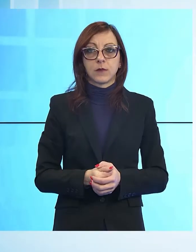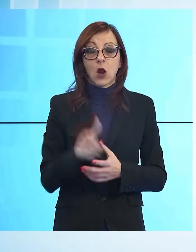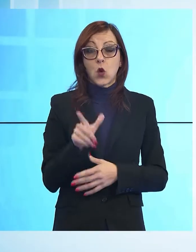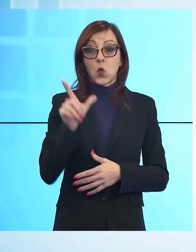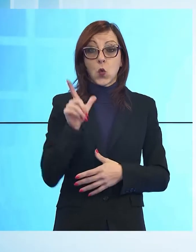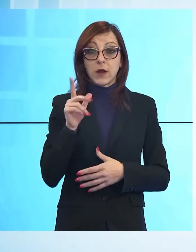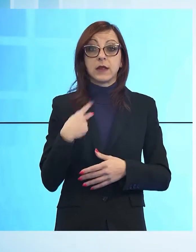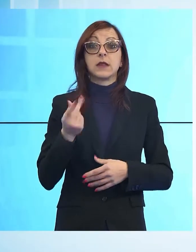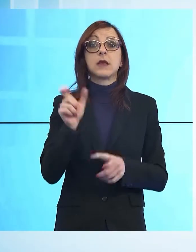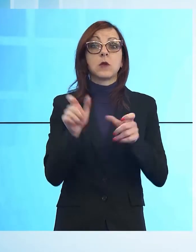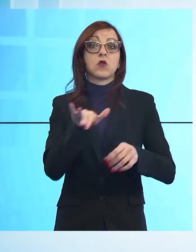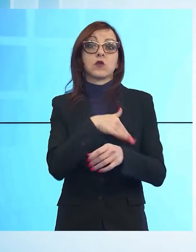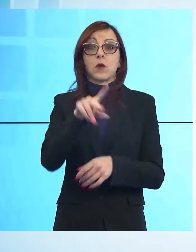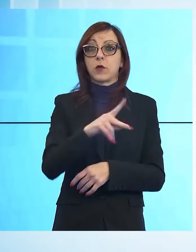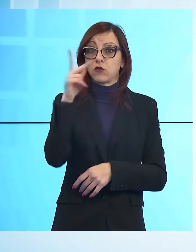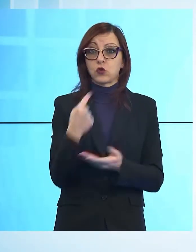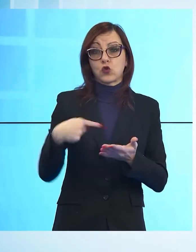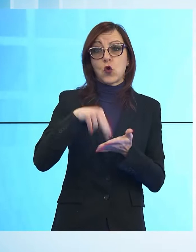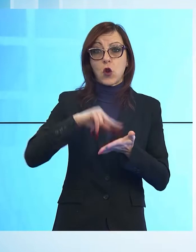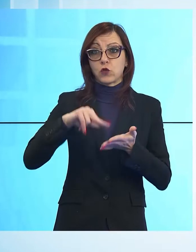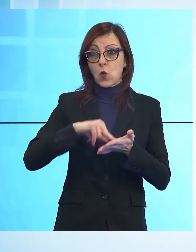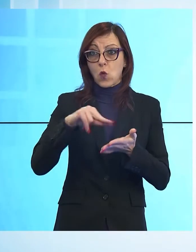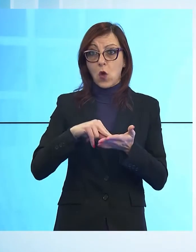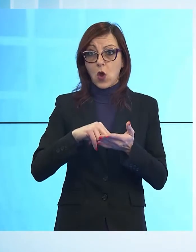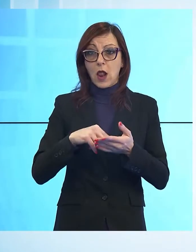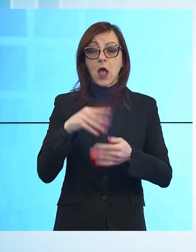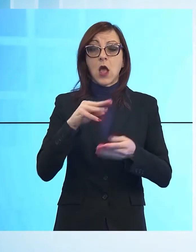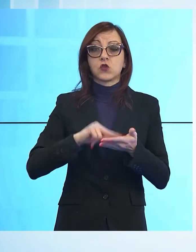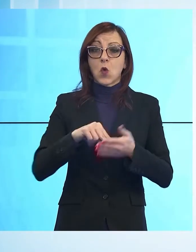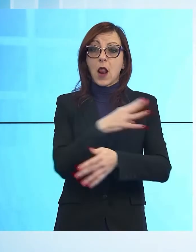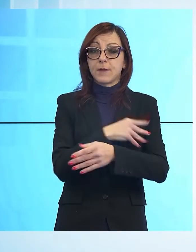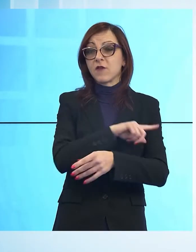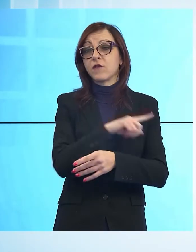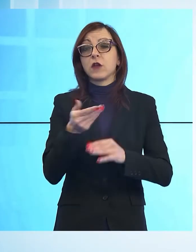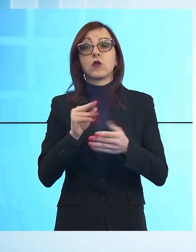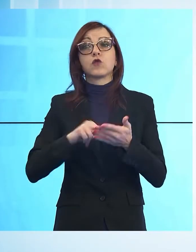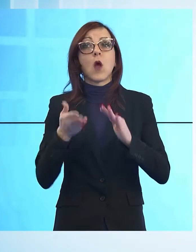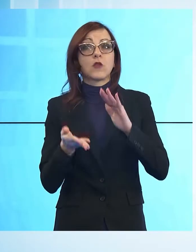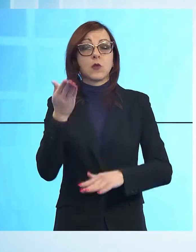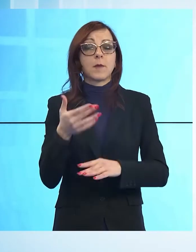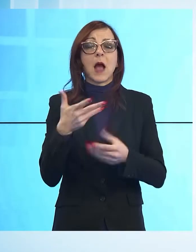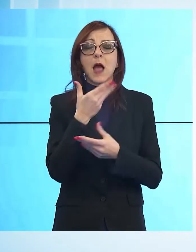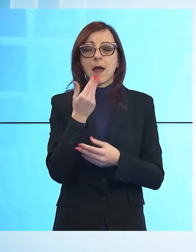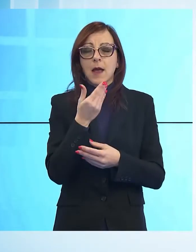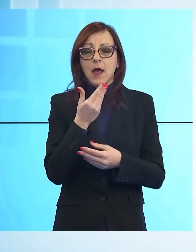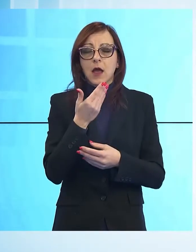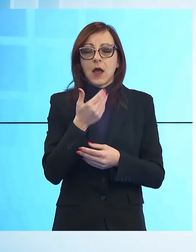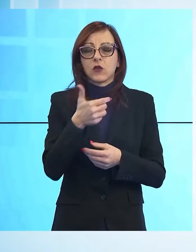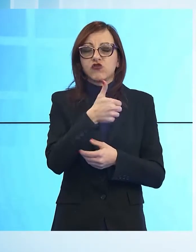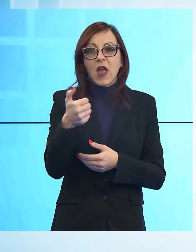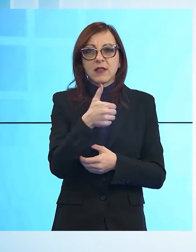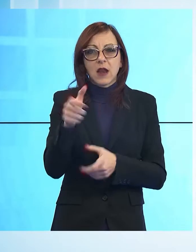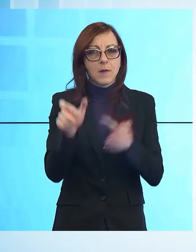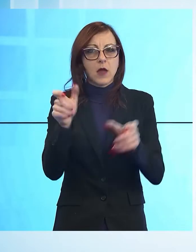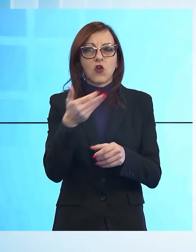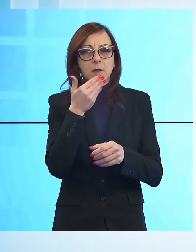studenti della nostra provincia, dalle elementari alle superiori, ma all'appello mancano in centinaia tra alunni, docenti, collaboratori e personale